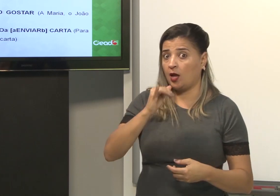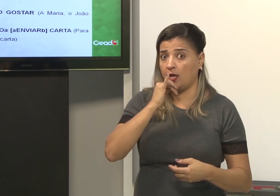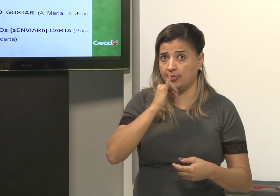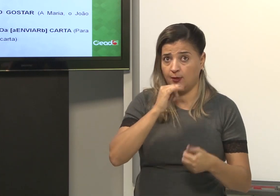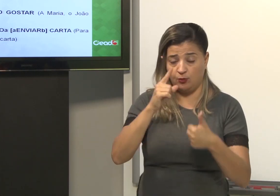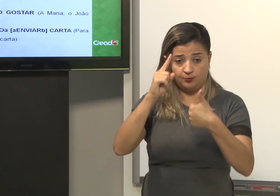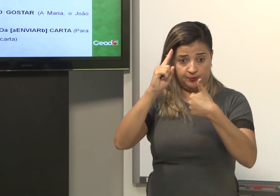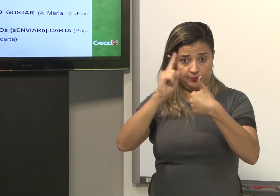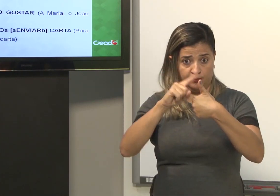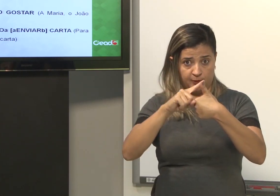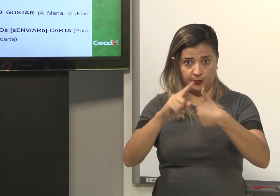Exemplo.